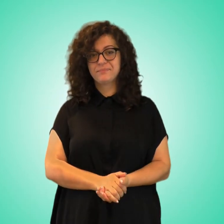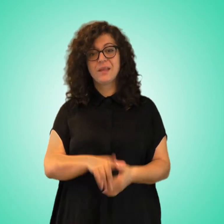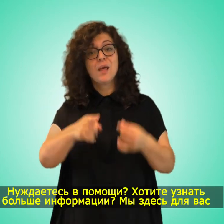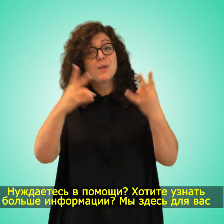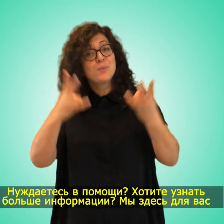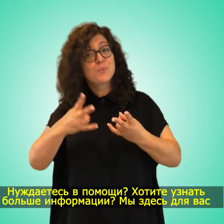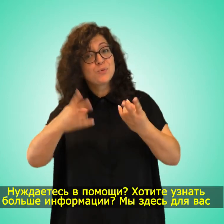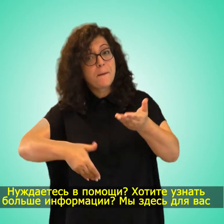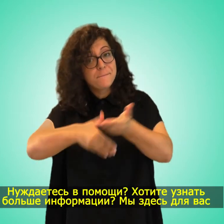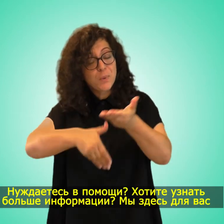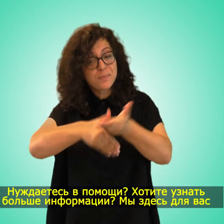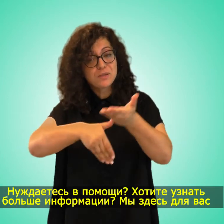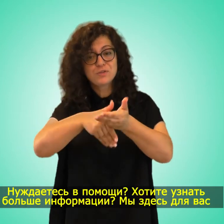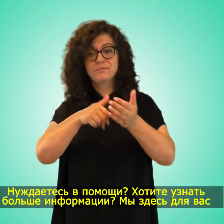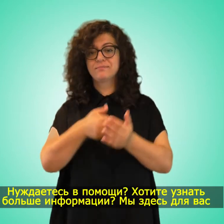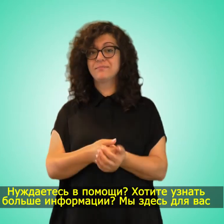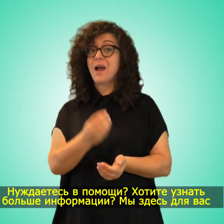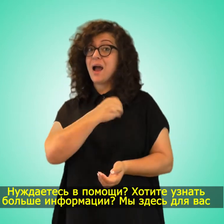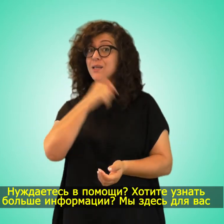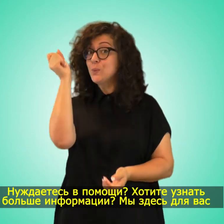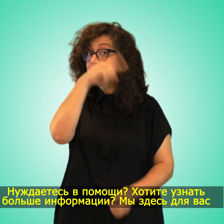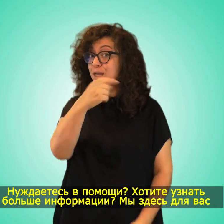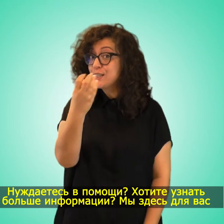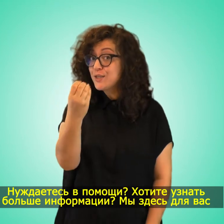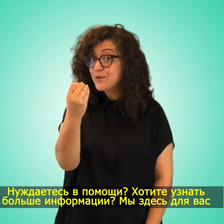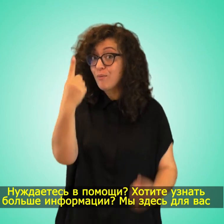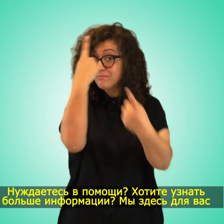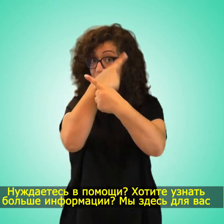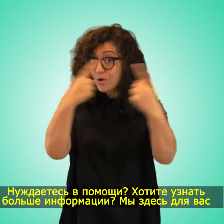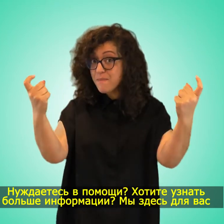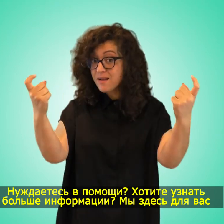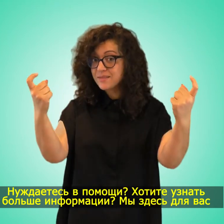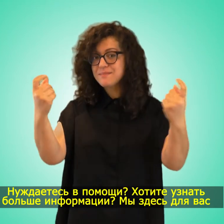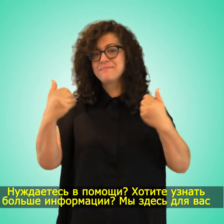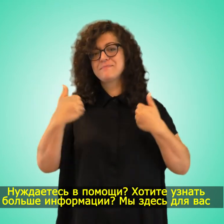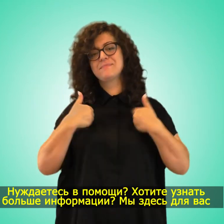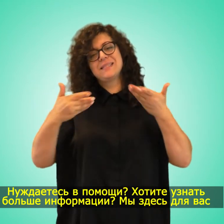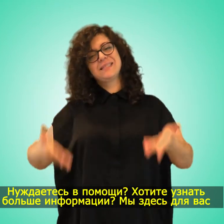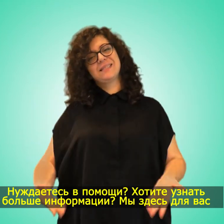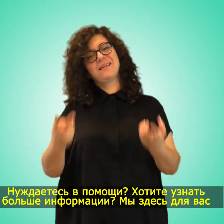Нуждаетесь в помощи? Хотите узнать больше информации? Мы здесь для вас!